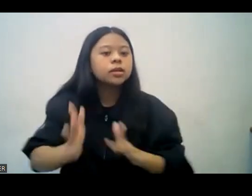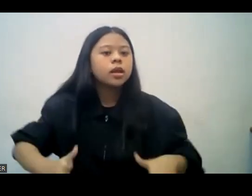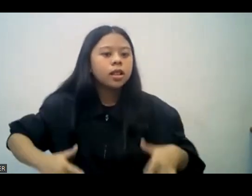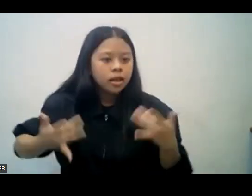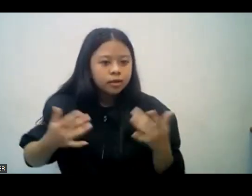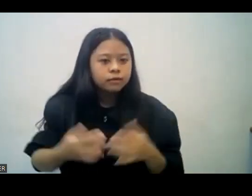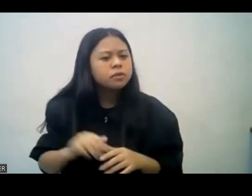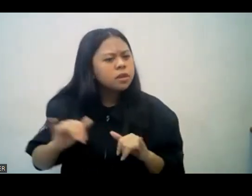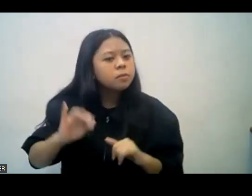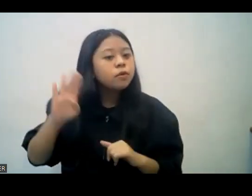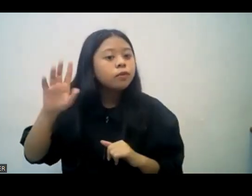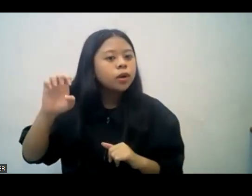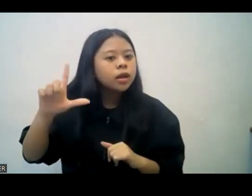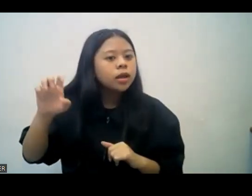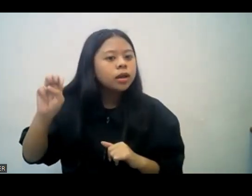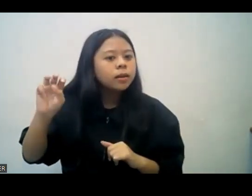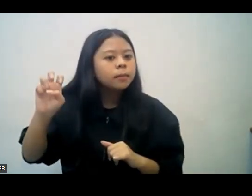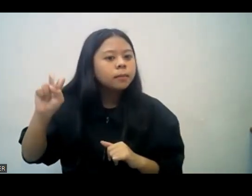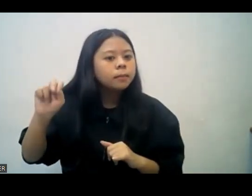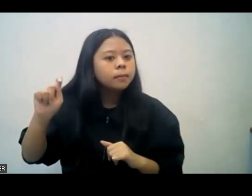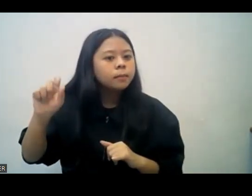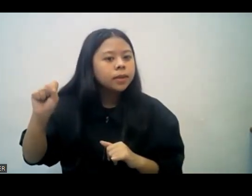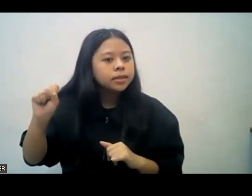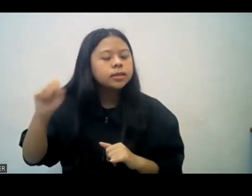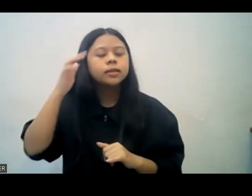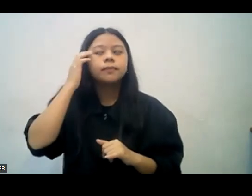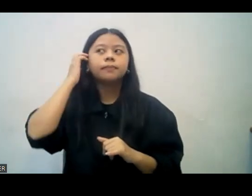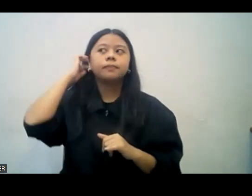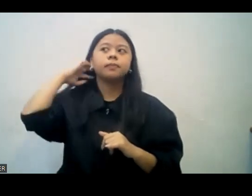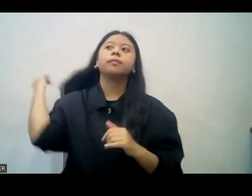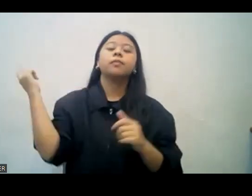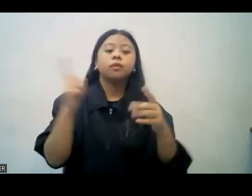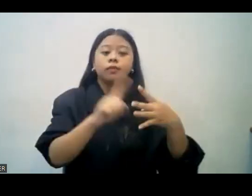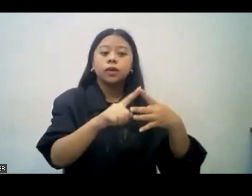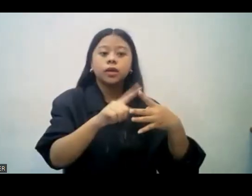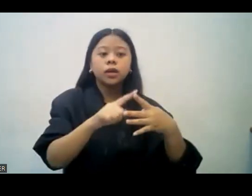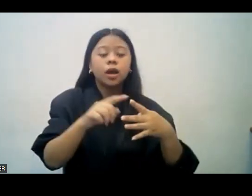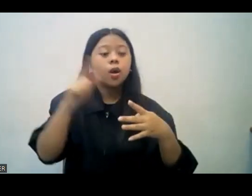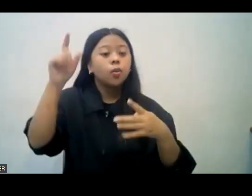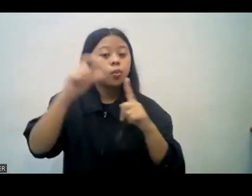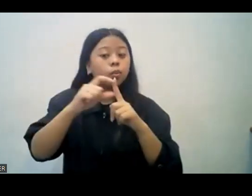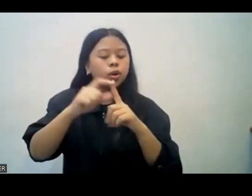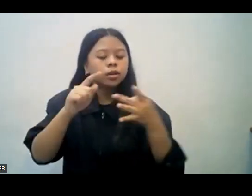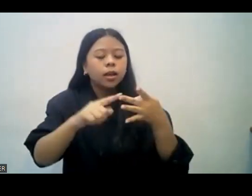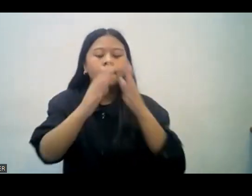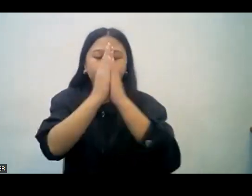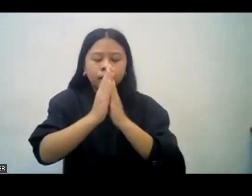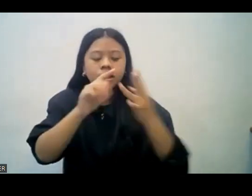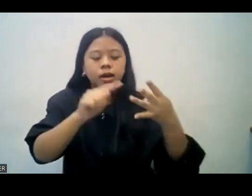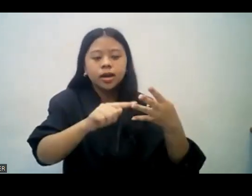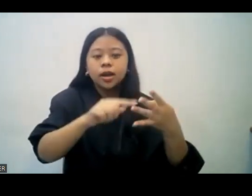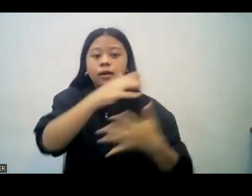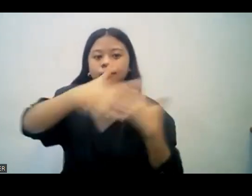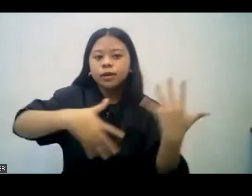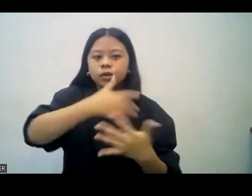kristyano. Word of God, prayer, fellowship, and evangelism. Salita ng Diyos, panalangin, fellowship, at